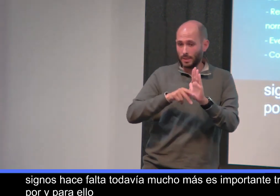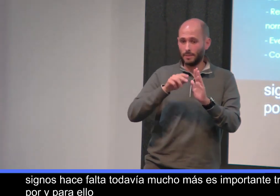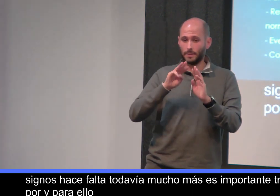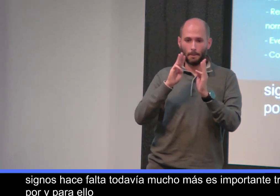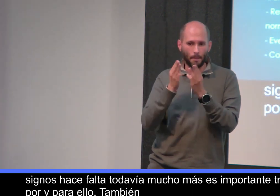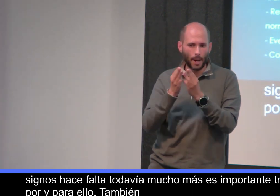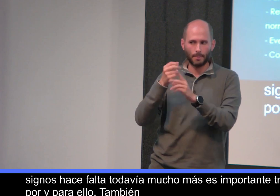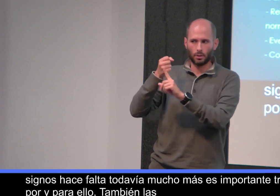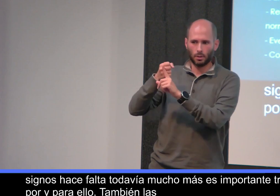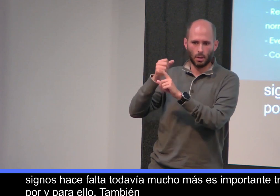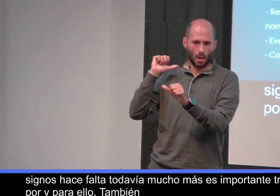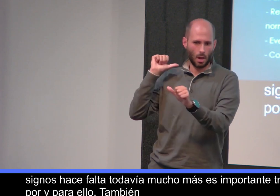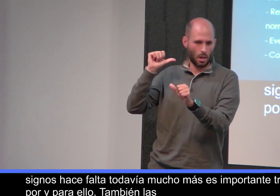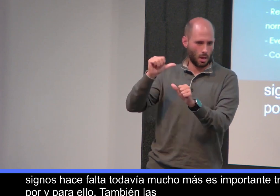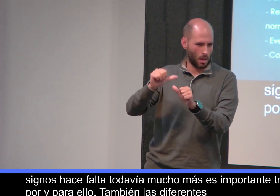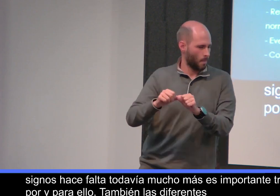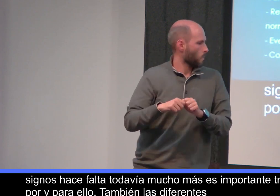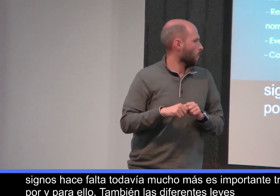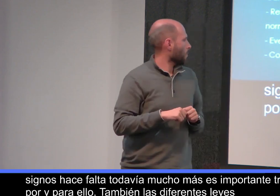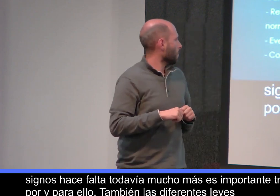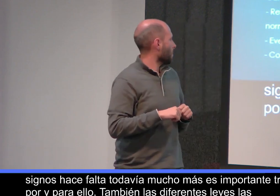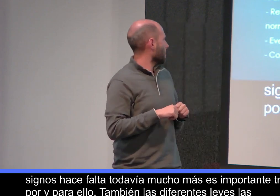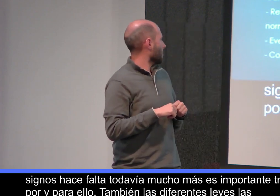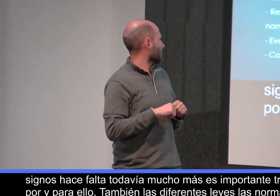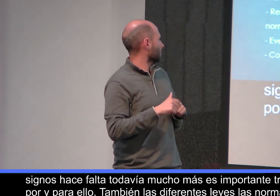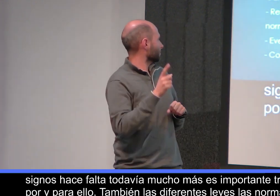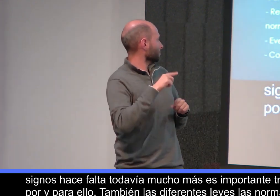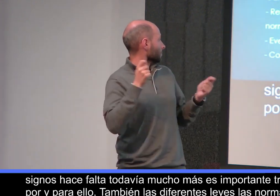También las diferentes leyes, las normativas, el parlamento,